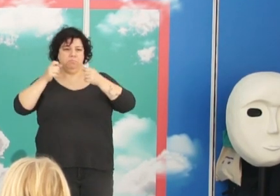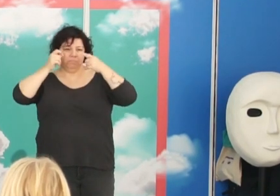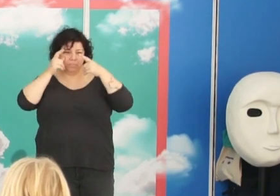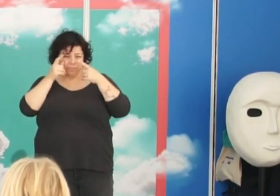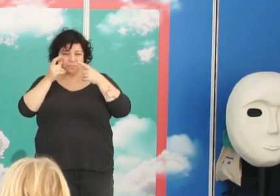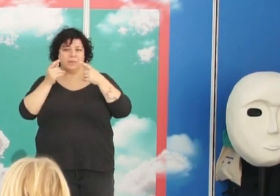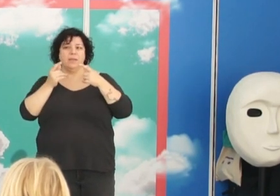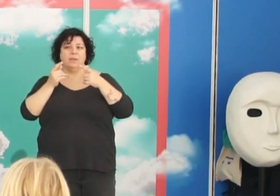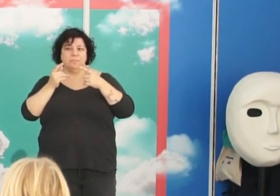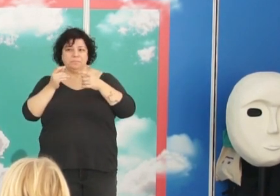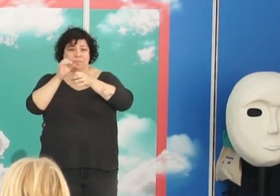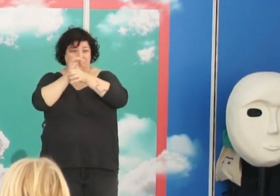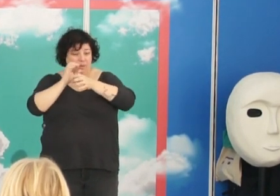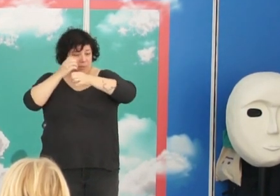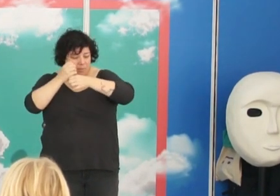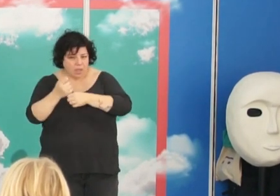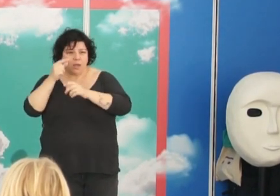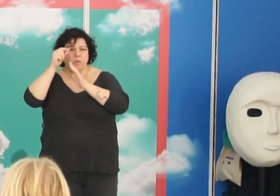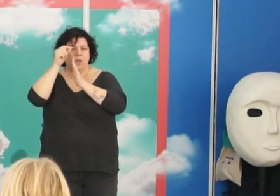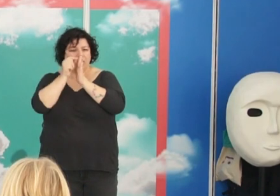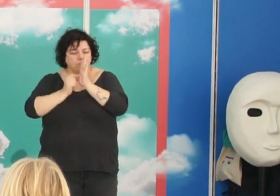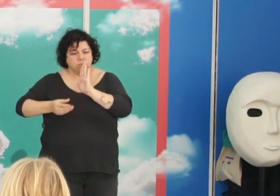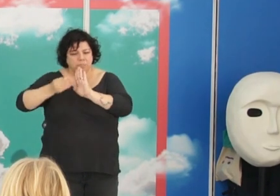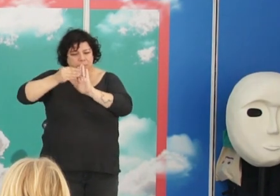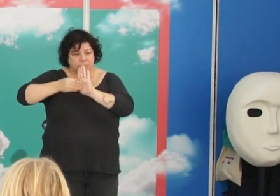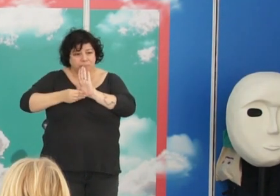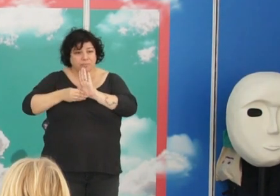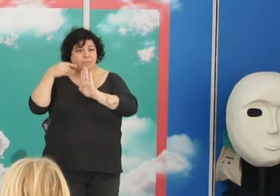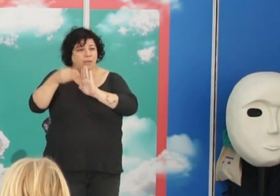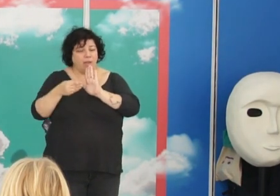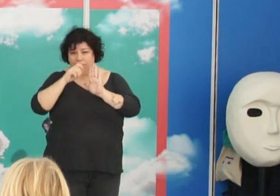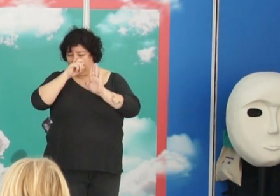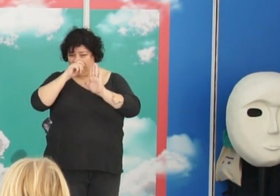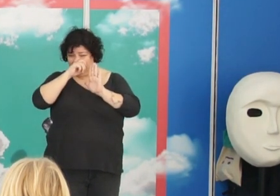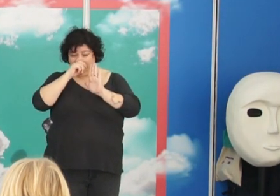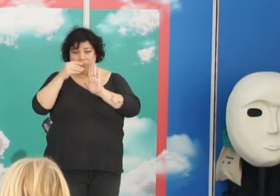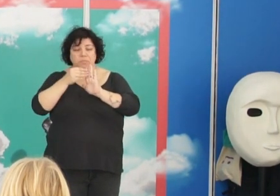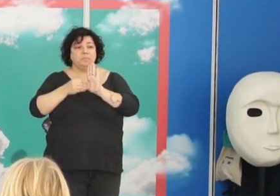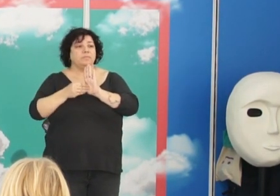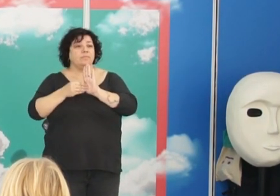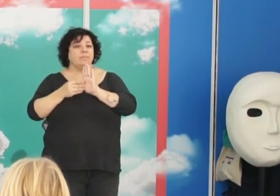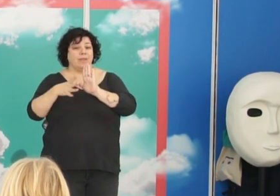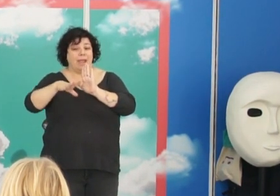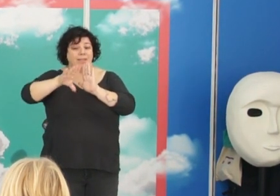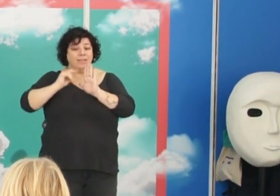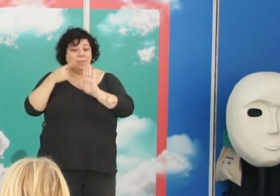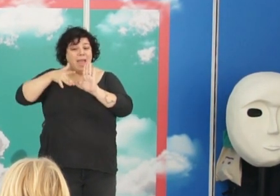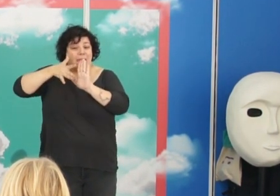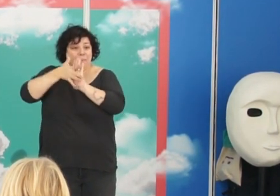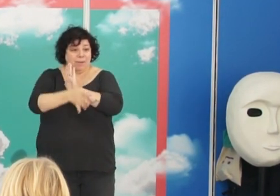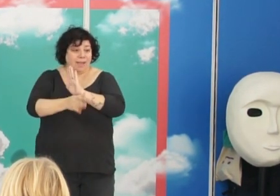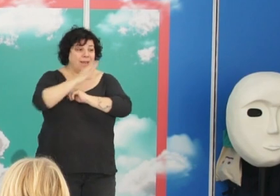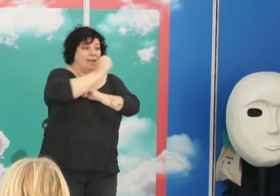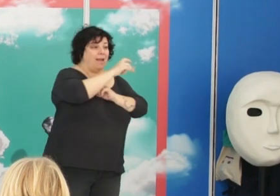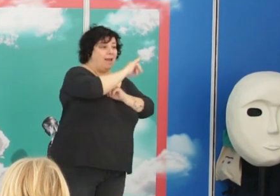microglía, la caracteriza, lo que está haciendo es entender y explicar lo que